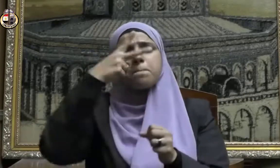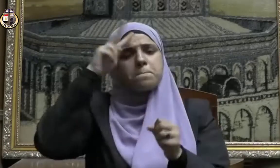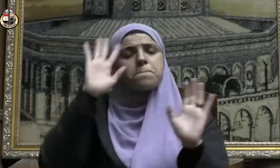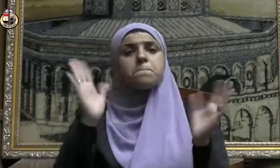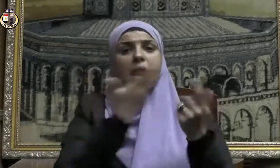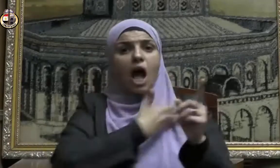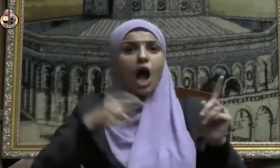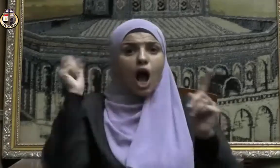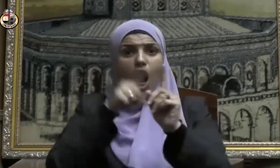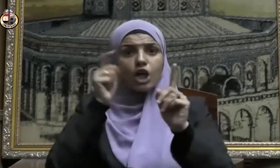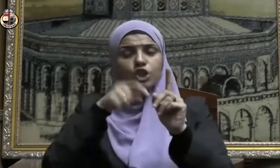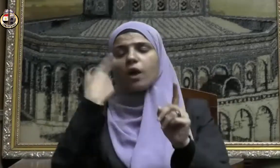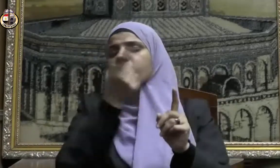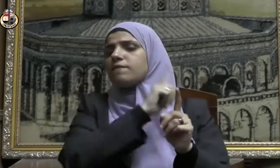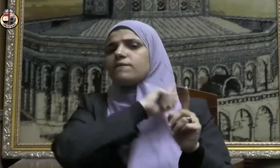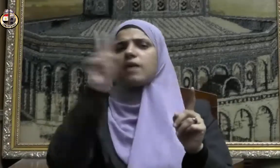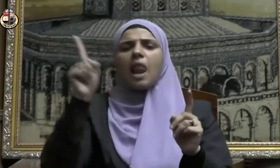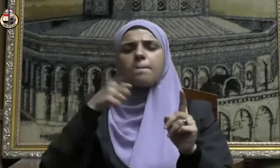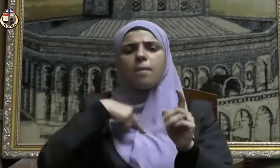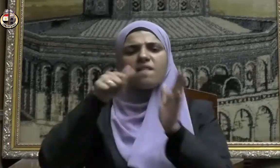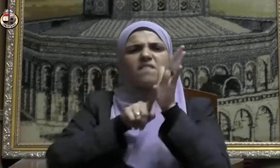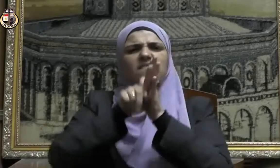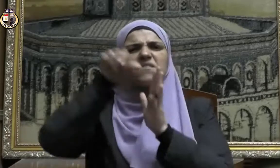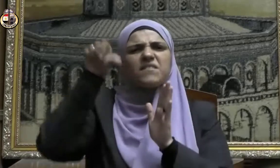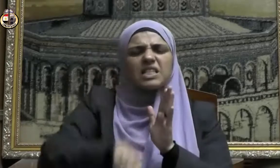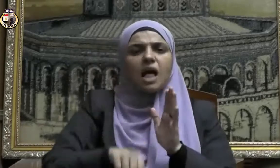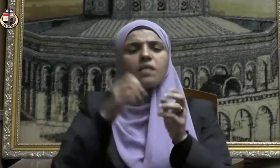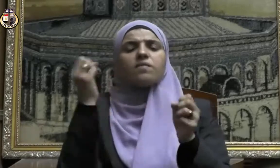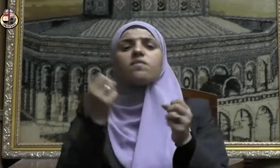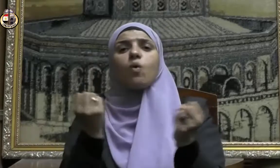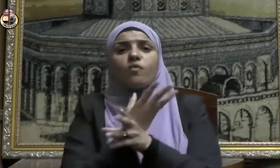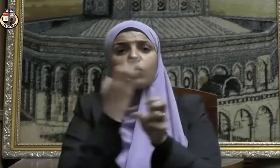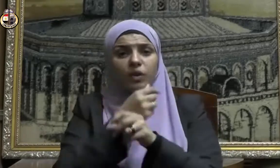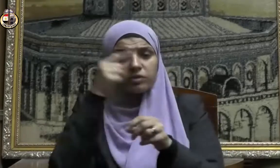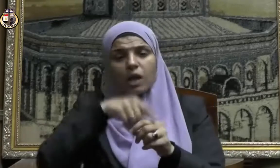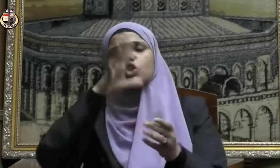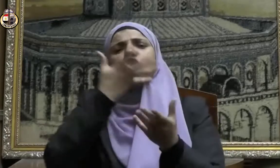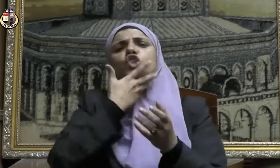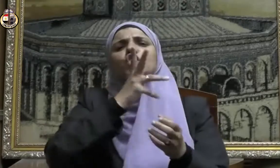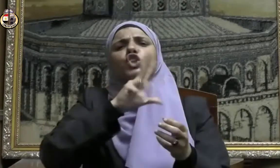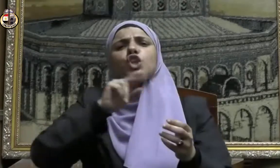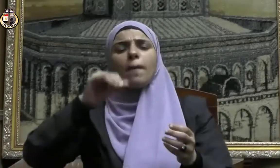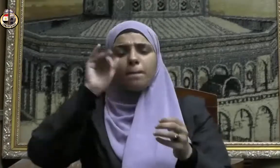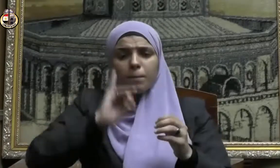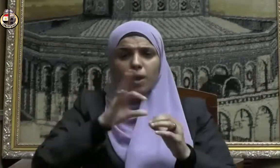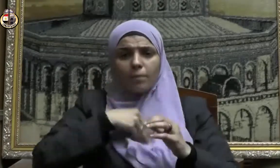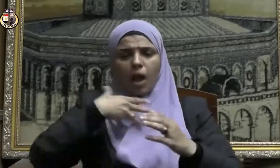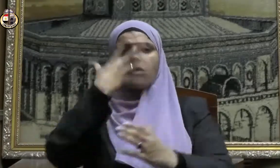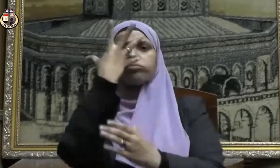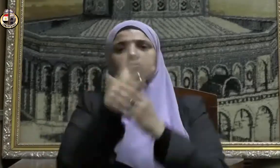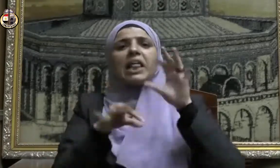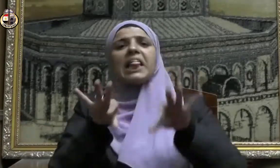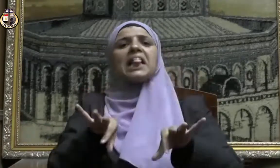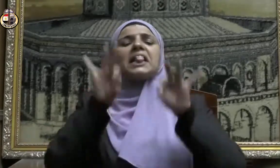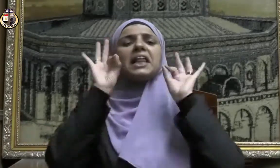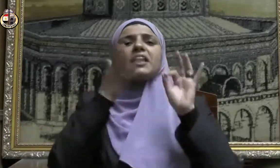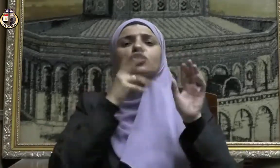حج فلم يرفث ولم يفسق رجعك يوم ولدته أمه والحج